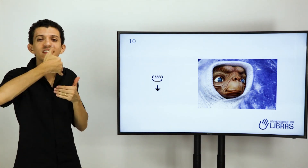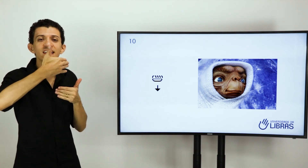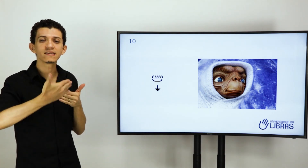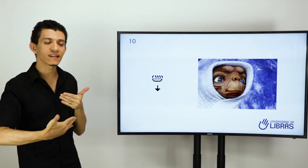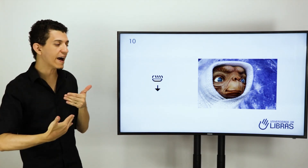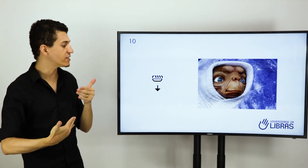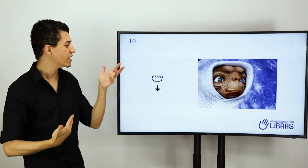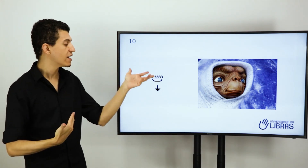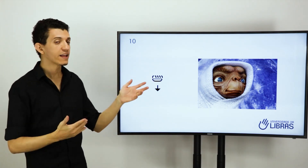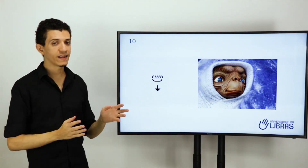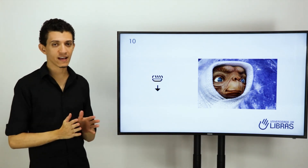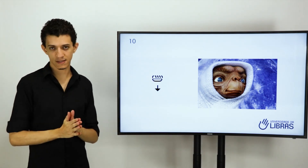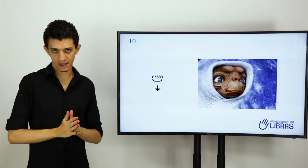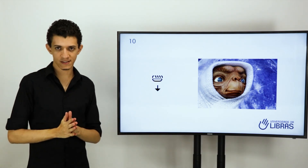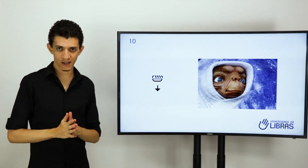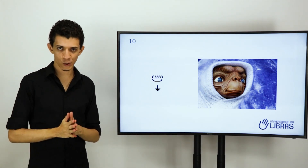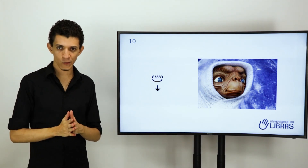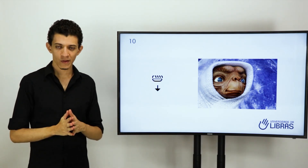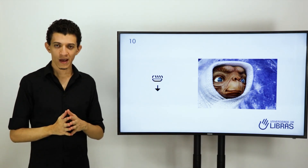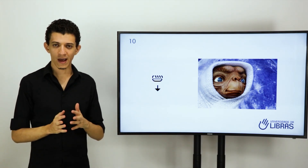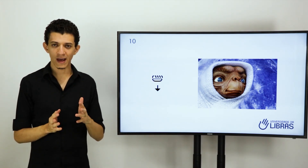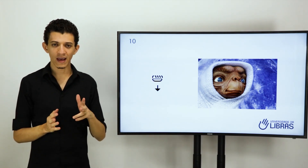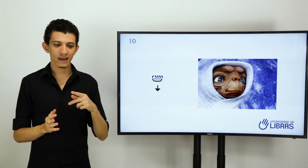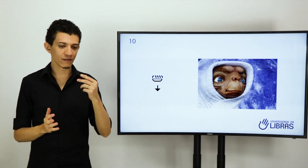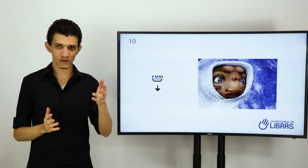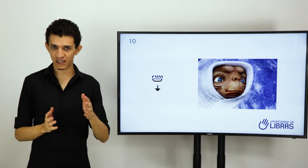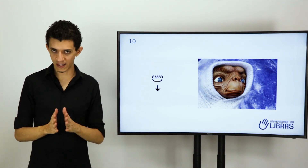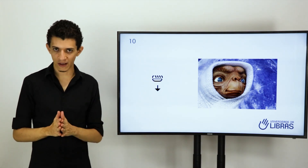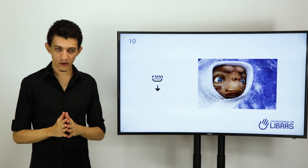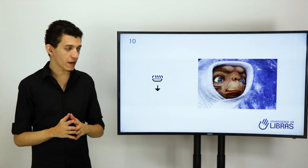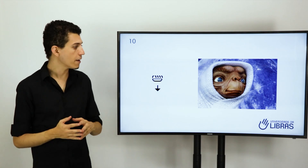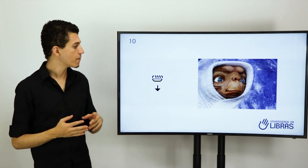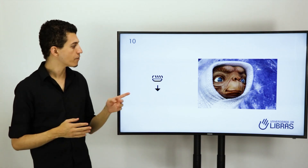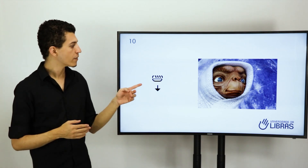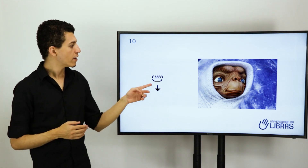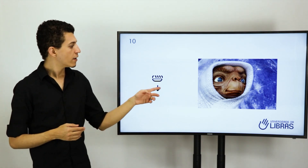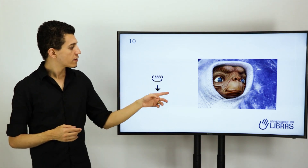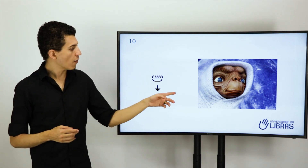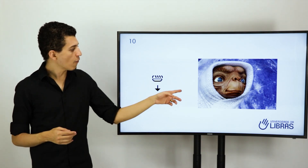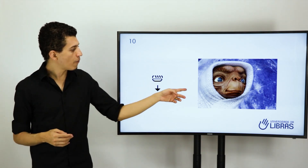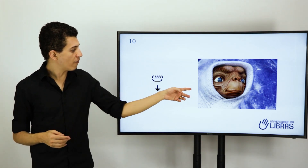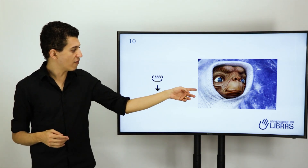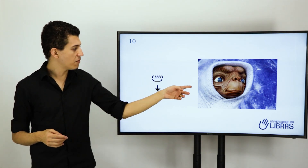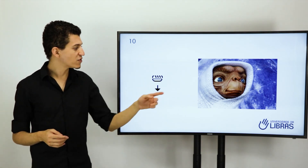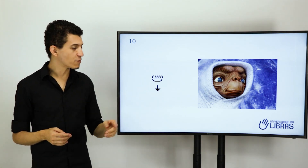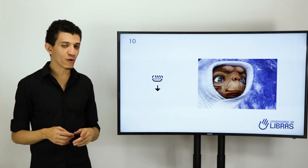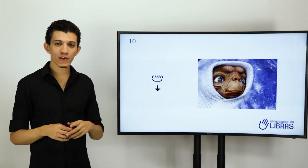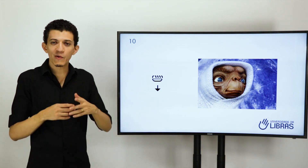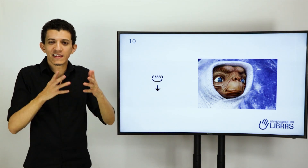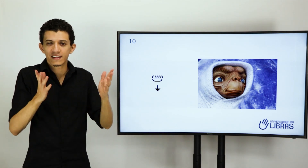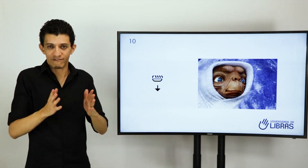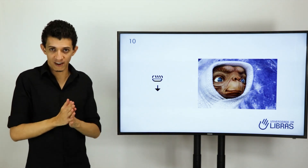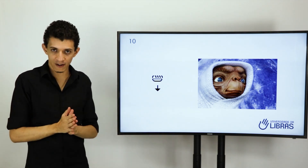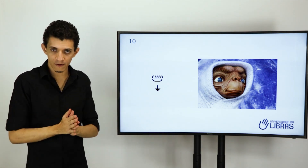intensidade desse desejo que você tem, ok? Então vamos supor que o ET está falando.